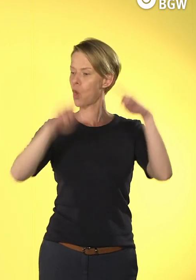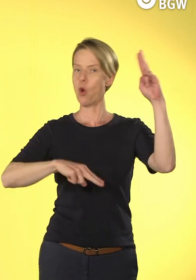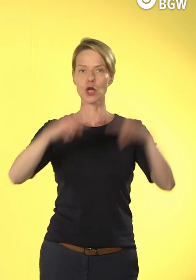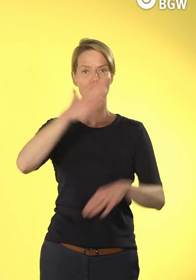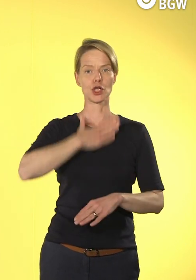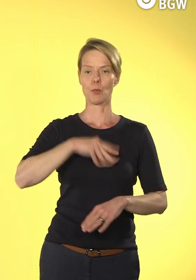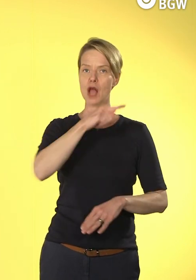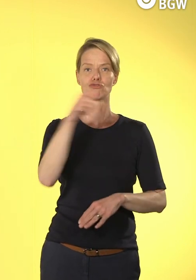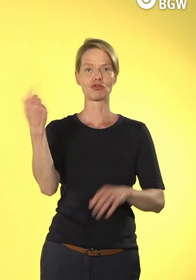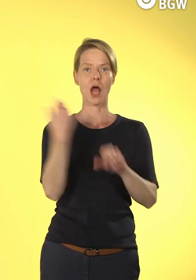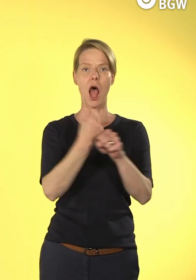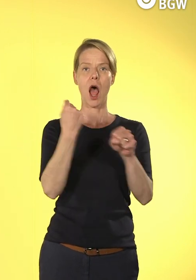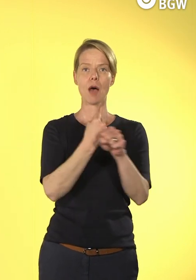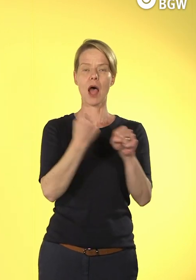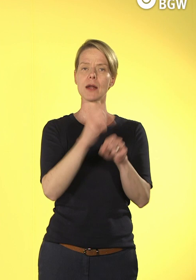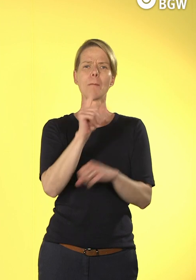vorstellen.